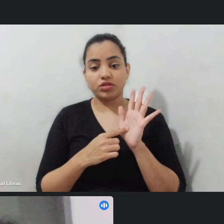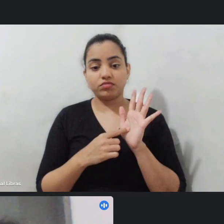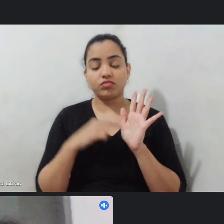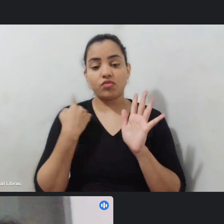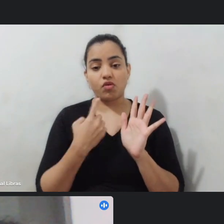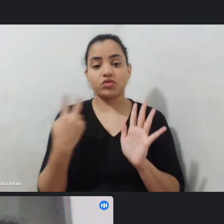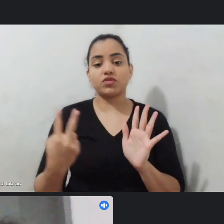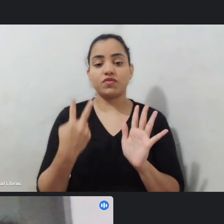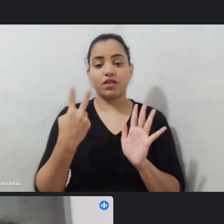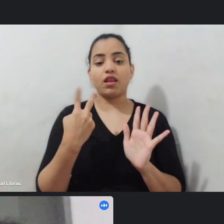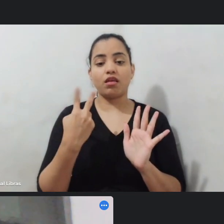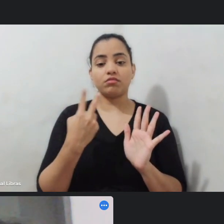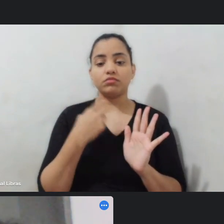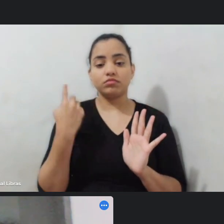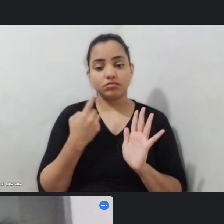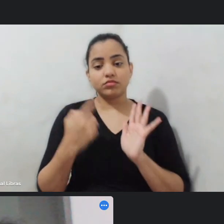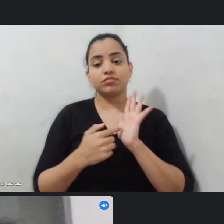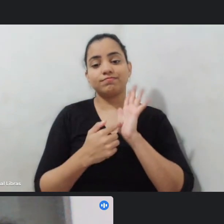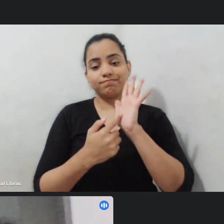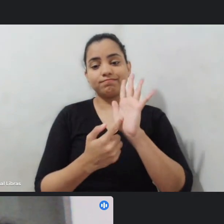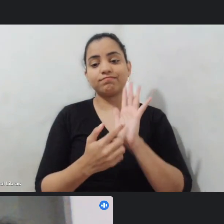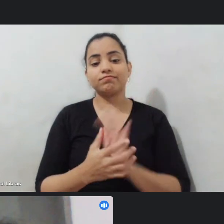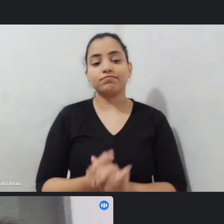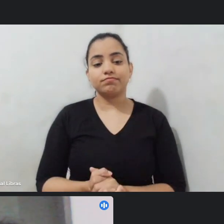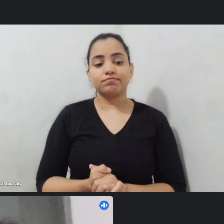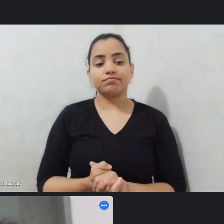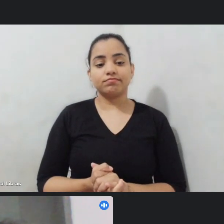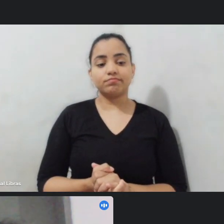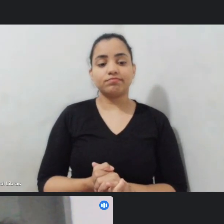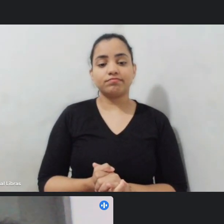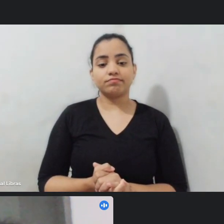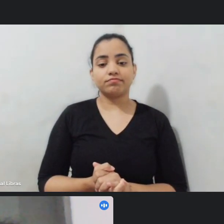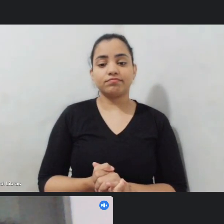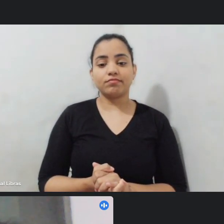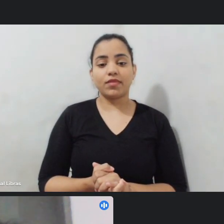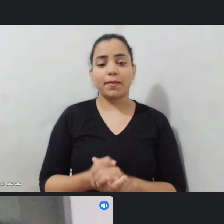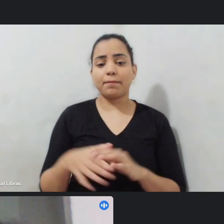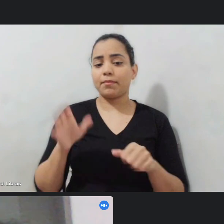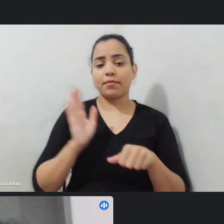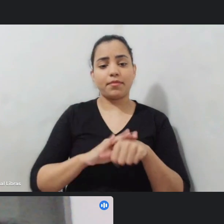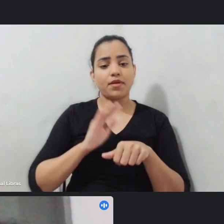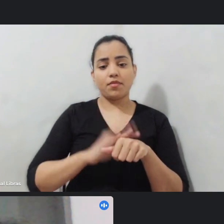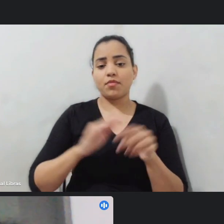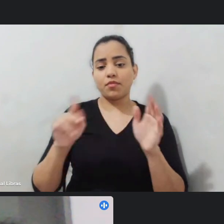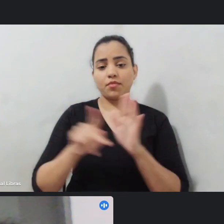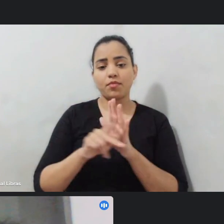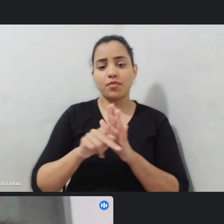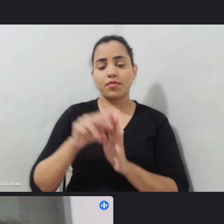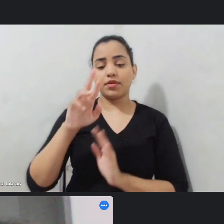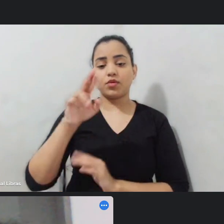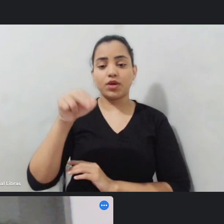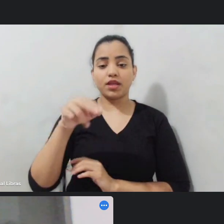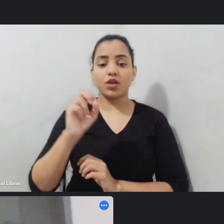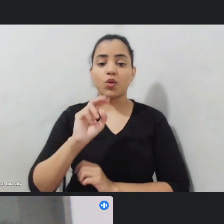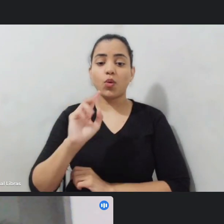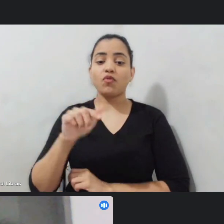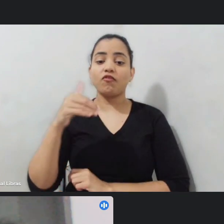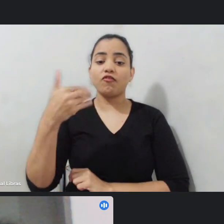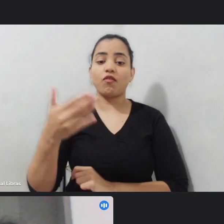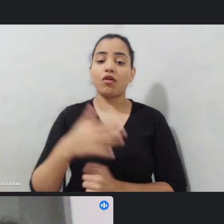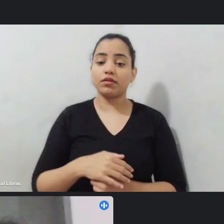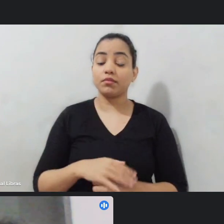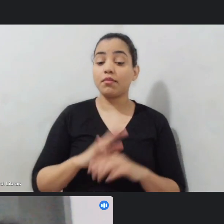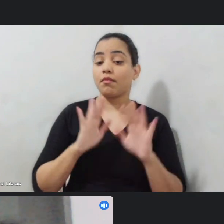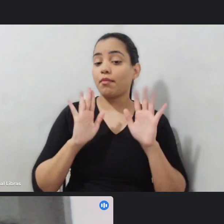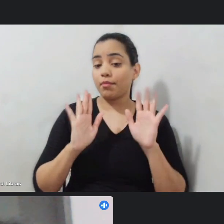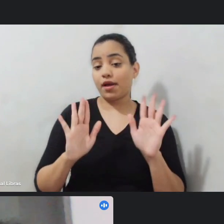e nossas manifestações independente que ela seja pertencente do Estado ou não mas são